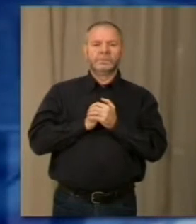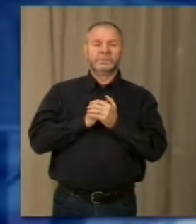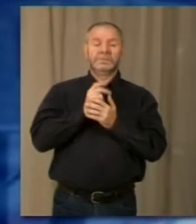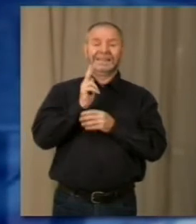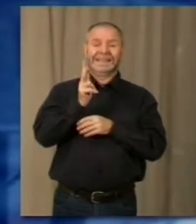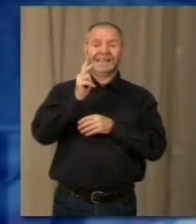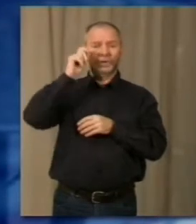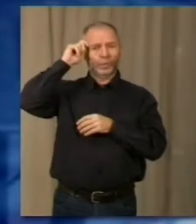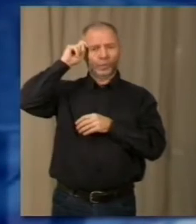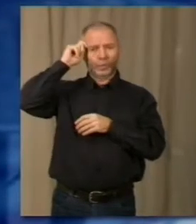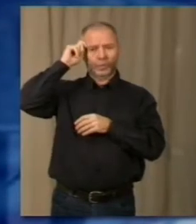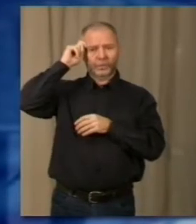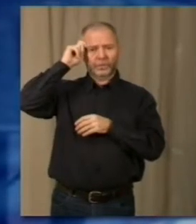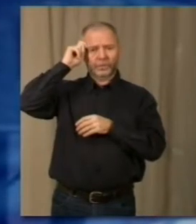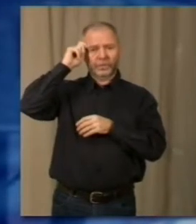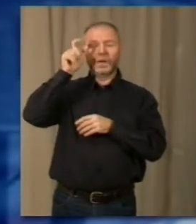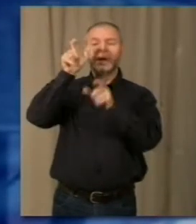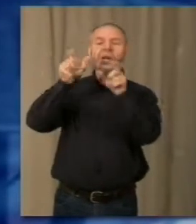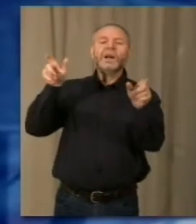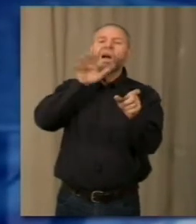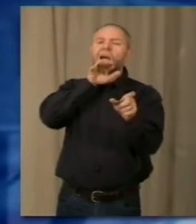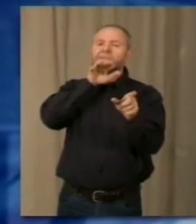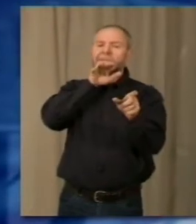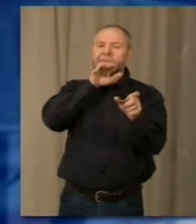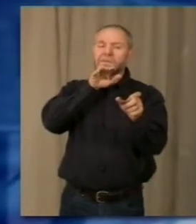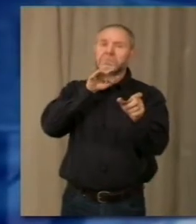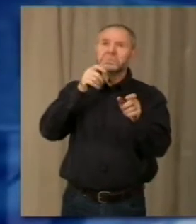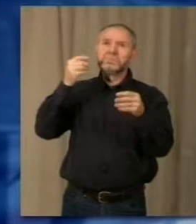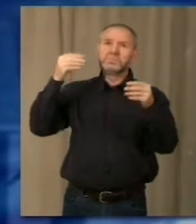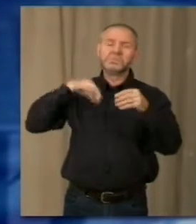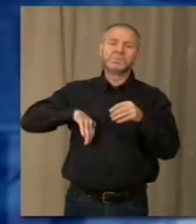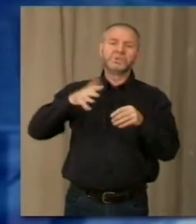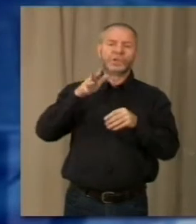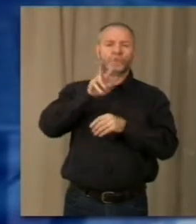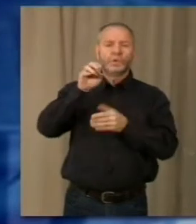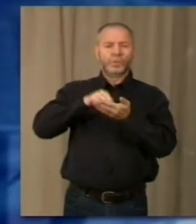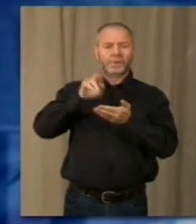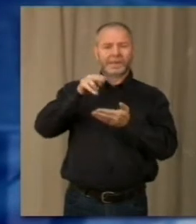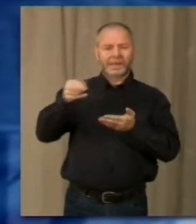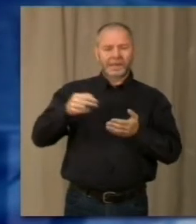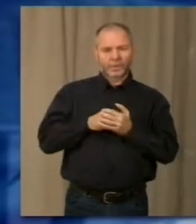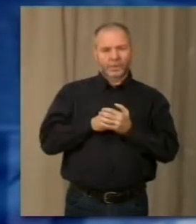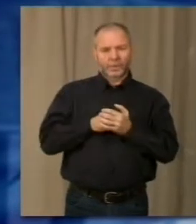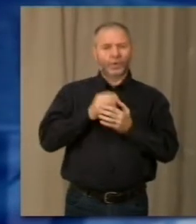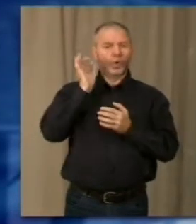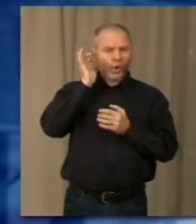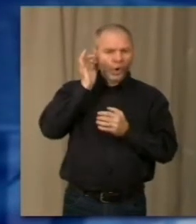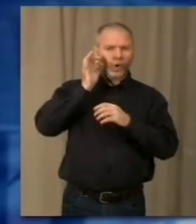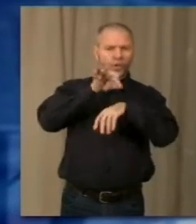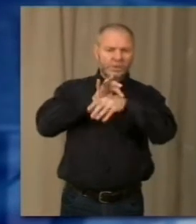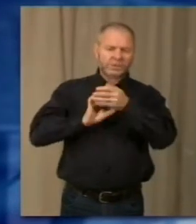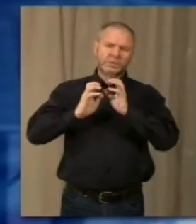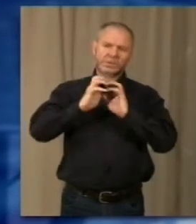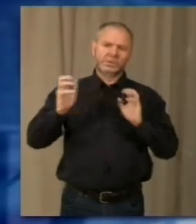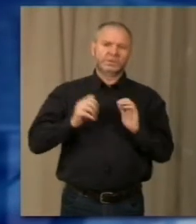approfittando della buona fede delle loro vittime per un totale di 200.000 euro tra contanti e monili in oro. Ma potrebbero essere molti di